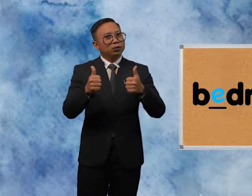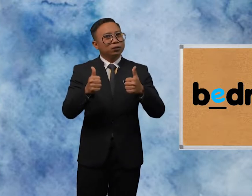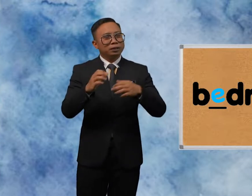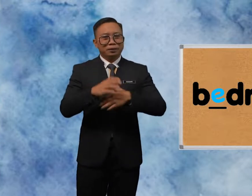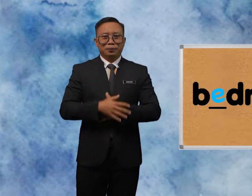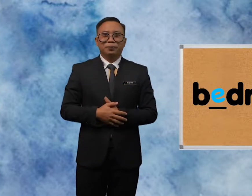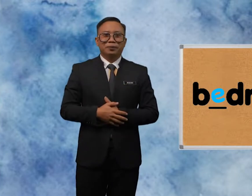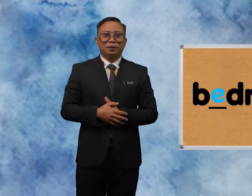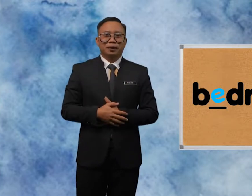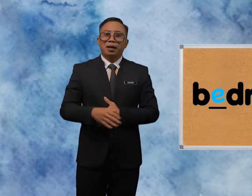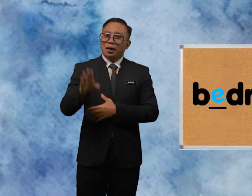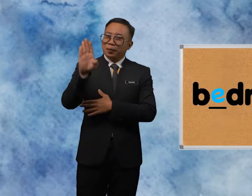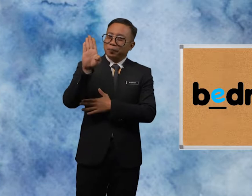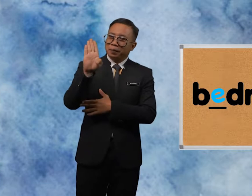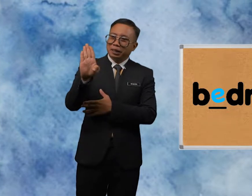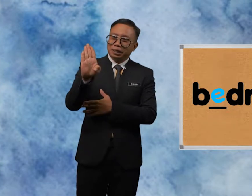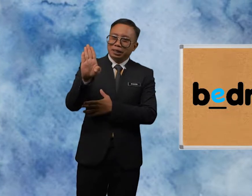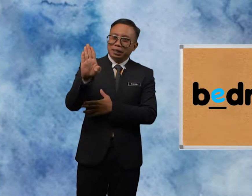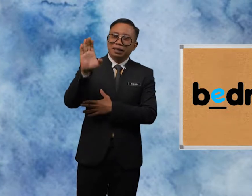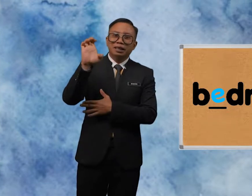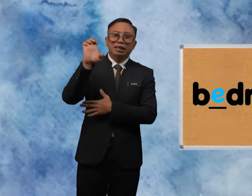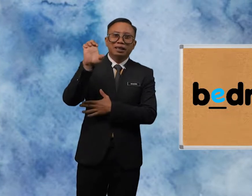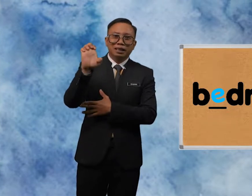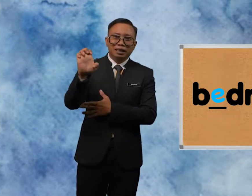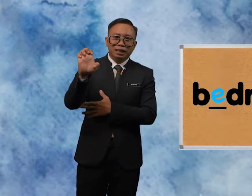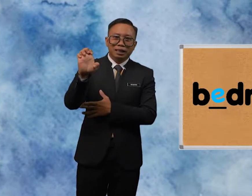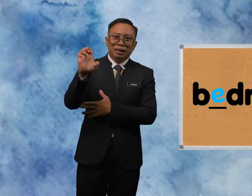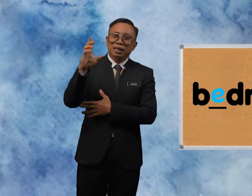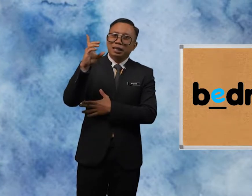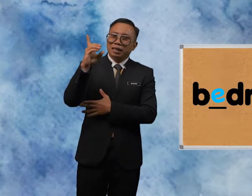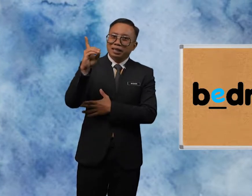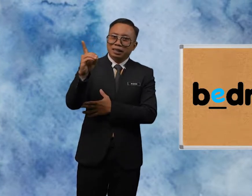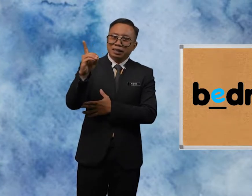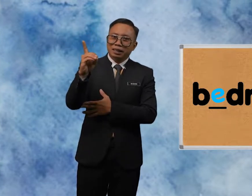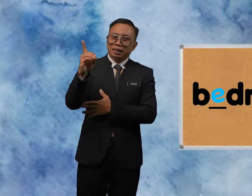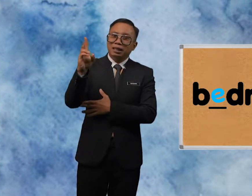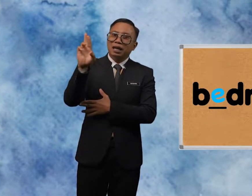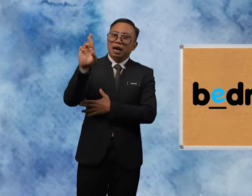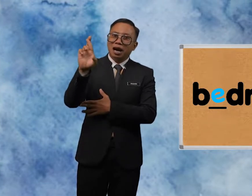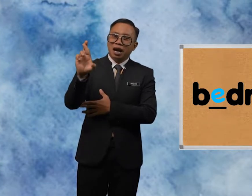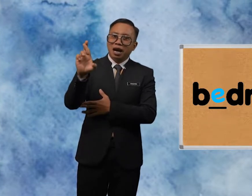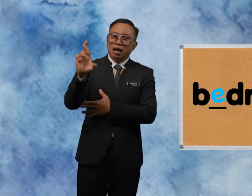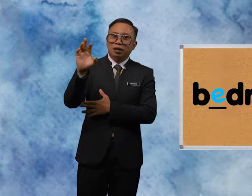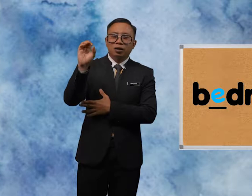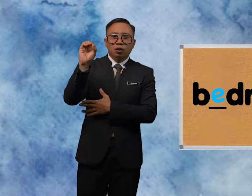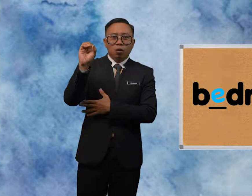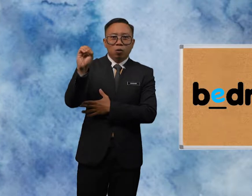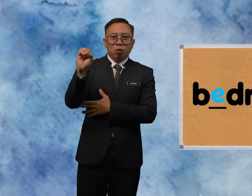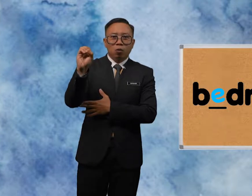B B B D R O